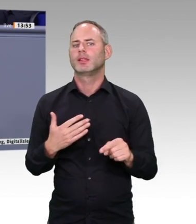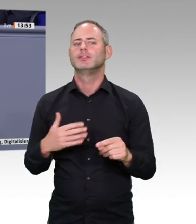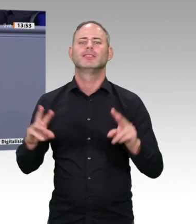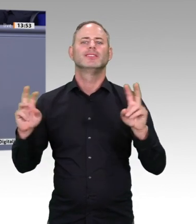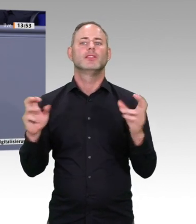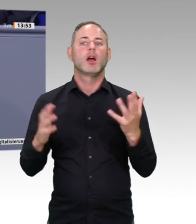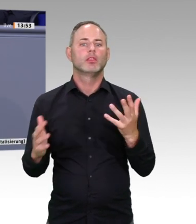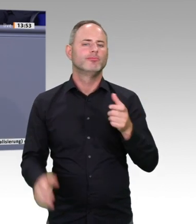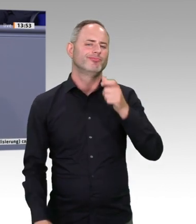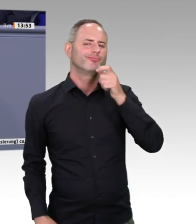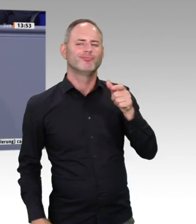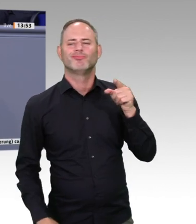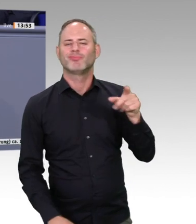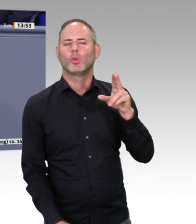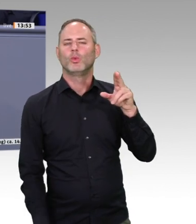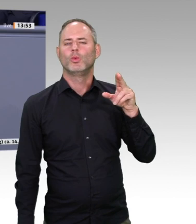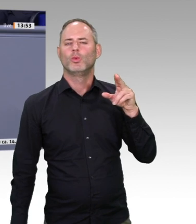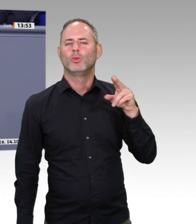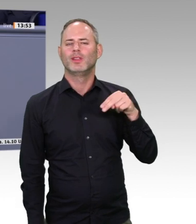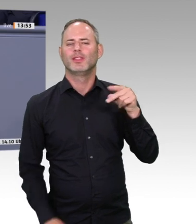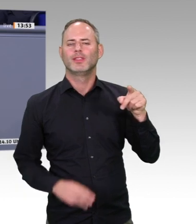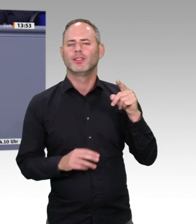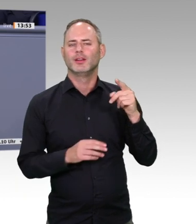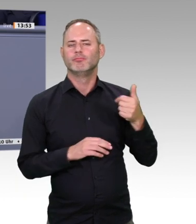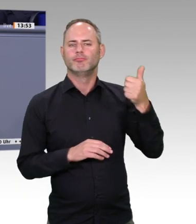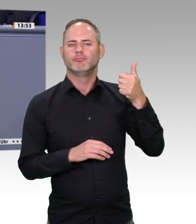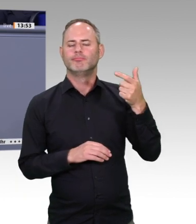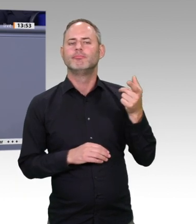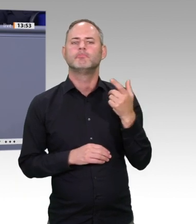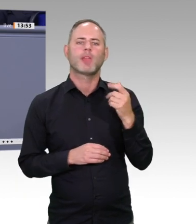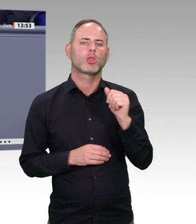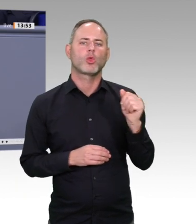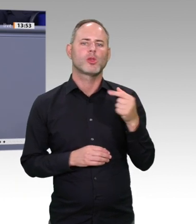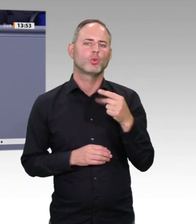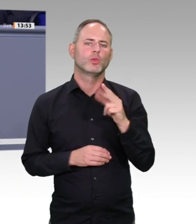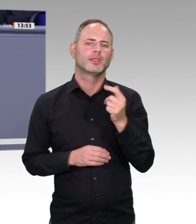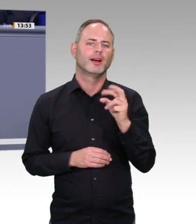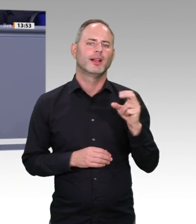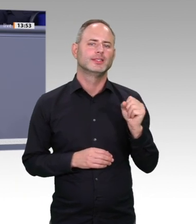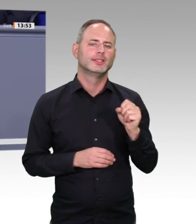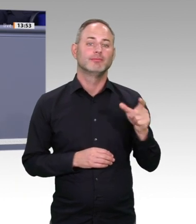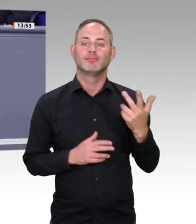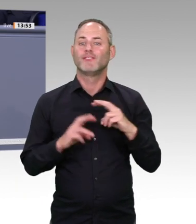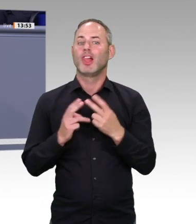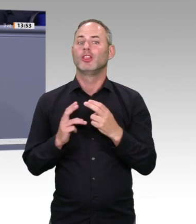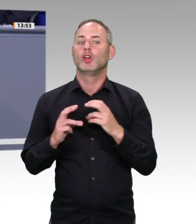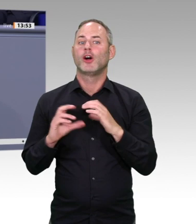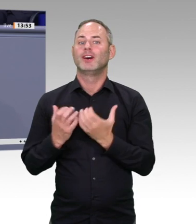UNESCO-Generalkonferenz für wichtig hält. Wir haben unseren Antrag zur Bildung für nachhaltige Entwicklung gemeinsam